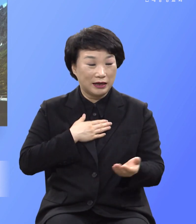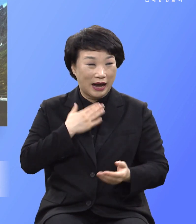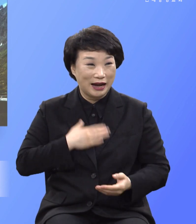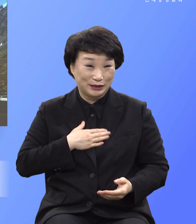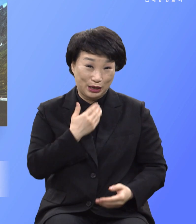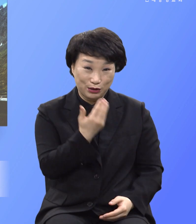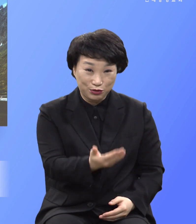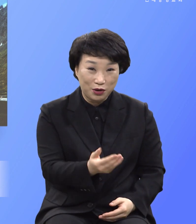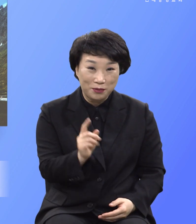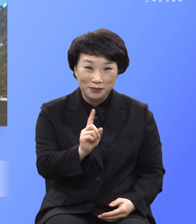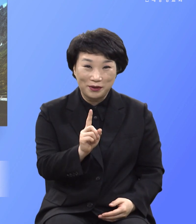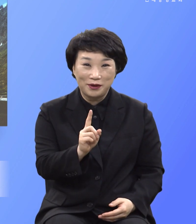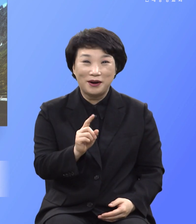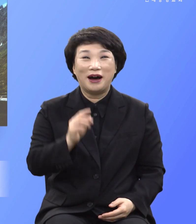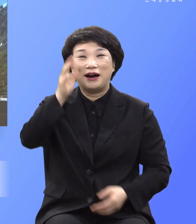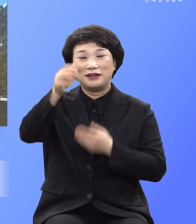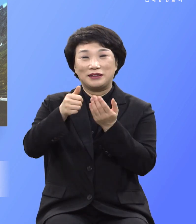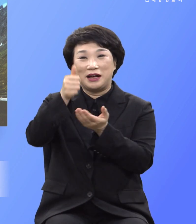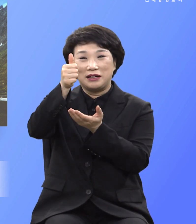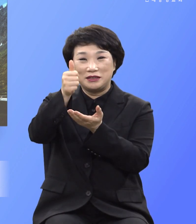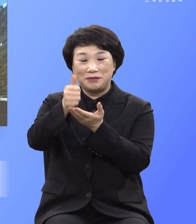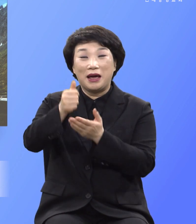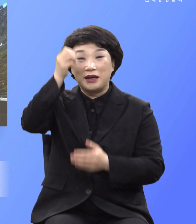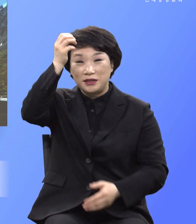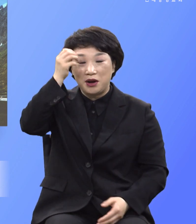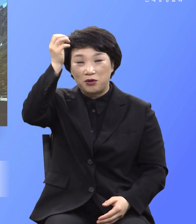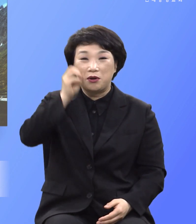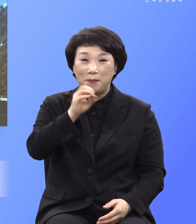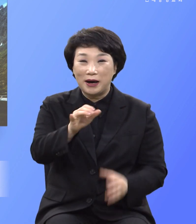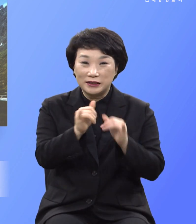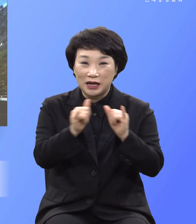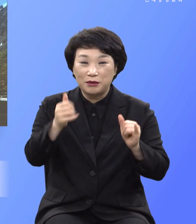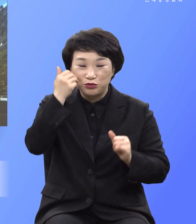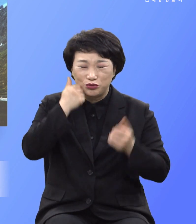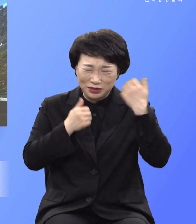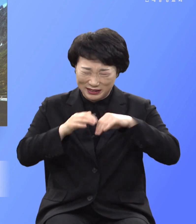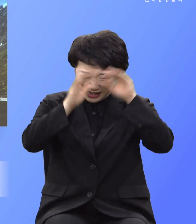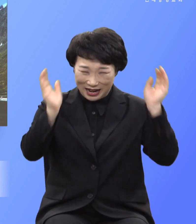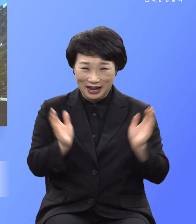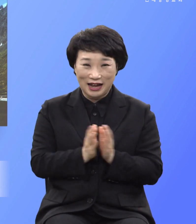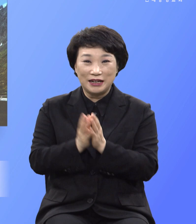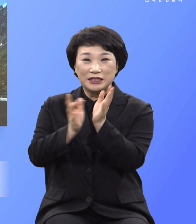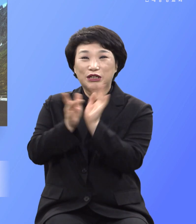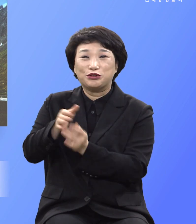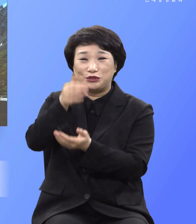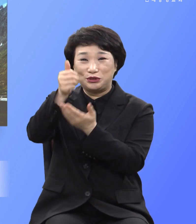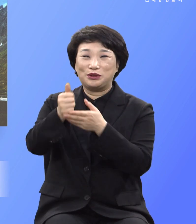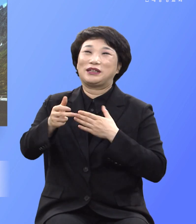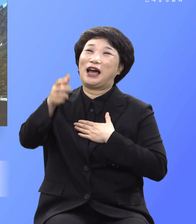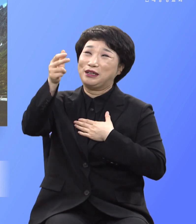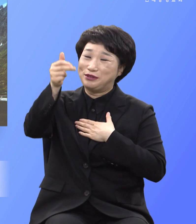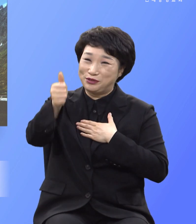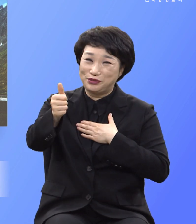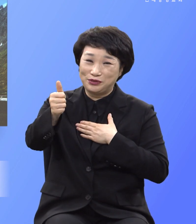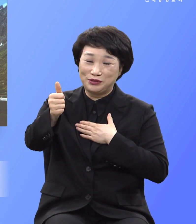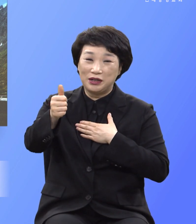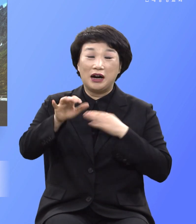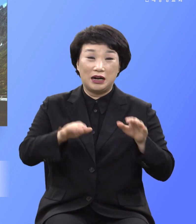하느니 하나님의 영호로 말하는 자는 누구든지 예수를 저주할 자라